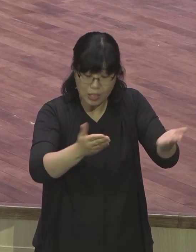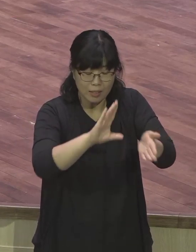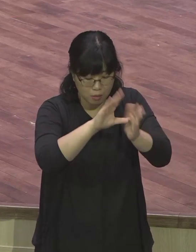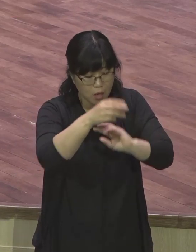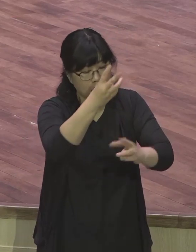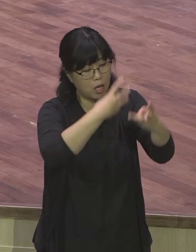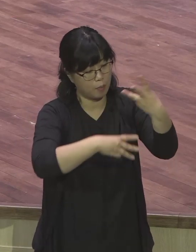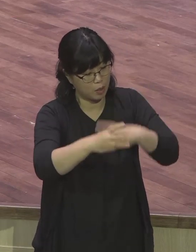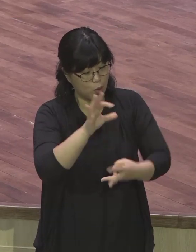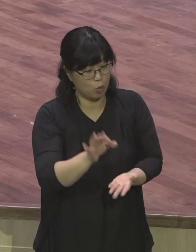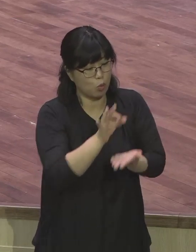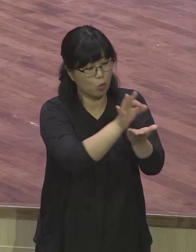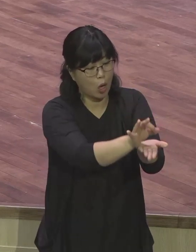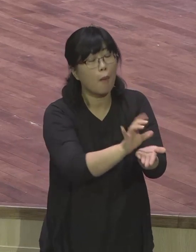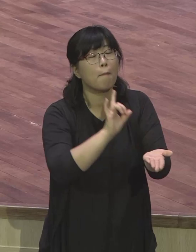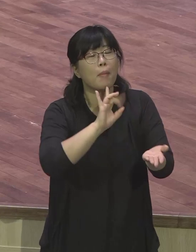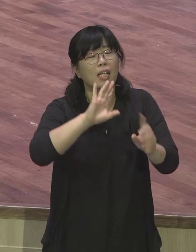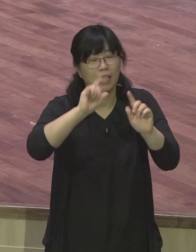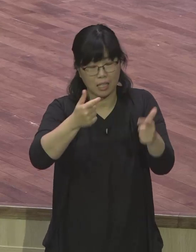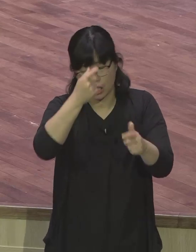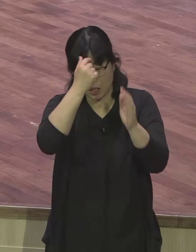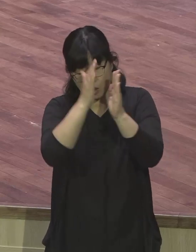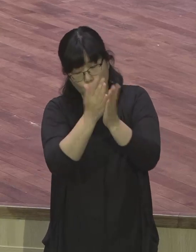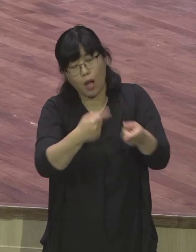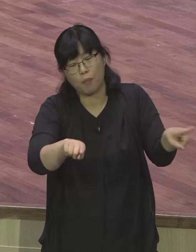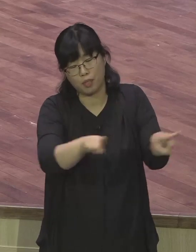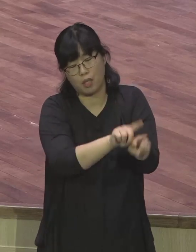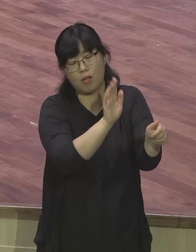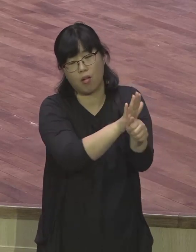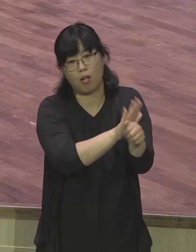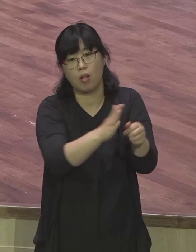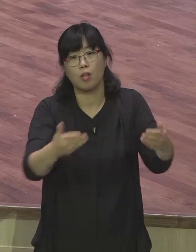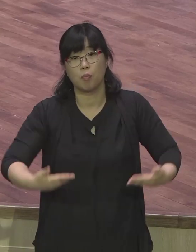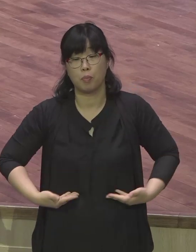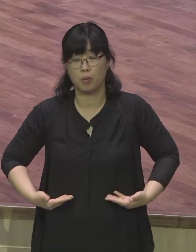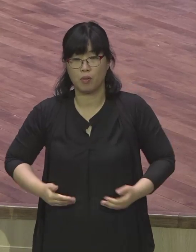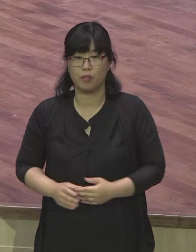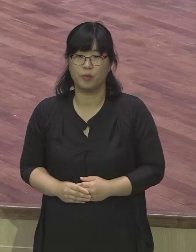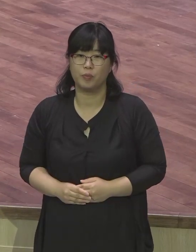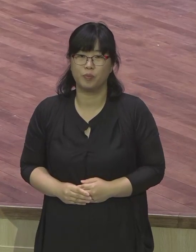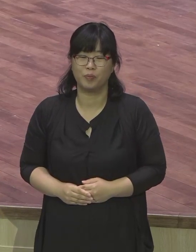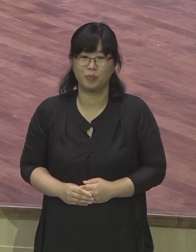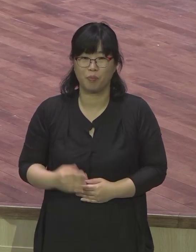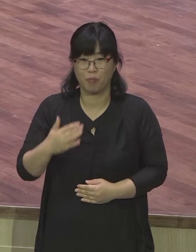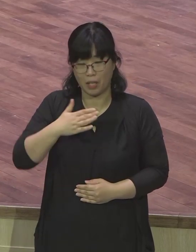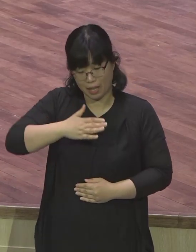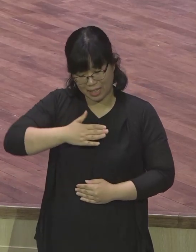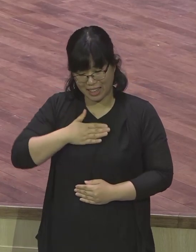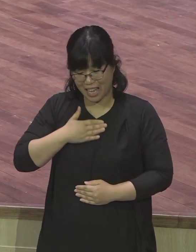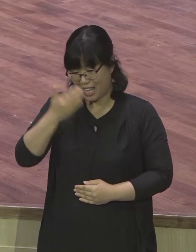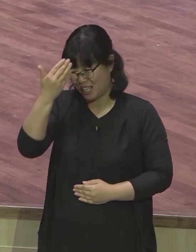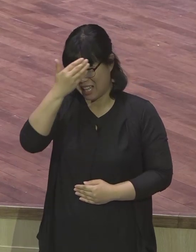제가 대학생 때 영속으로 성장했던 우리 수련회나 또 합숙들이 많이 있었지만